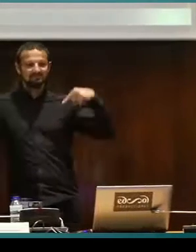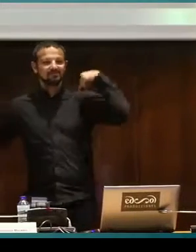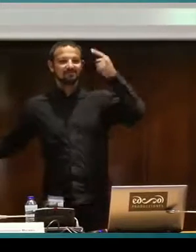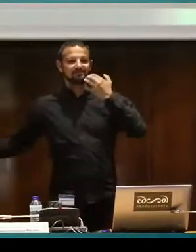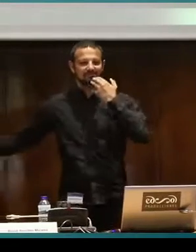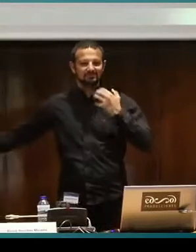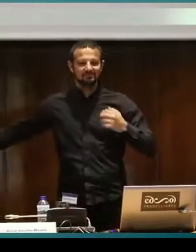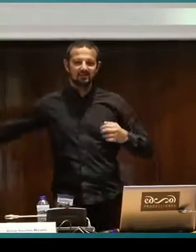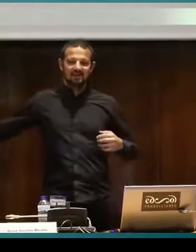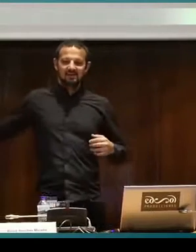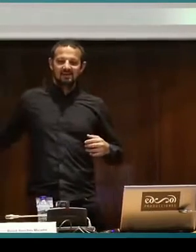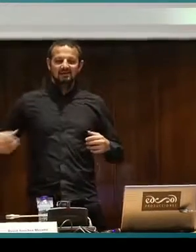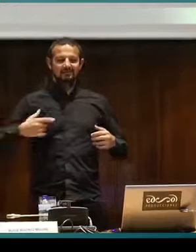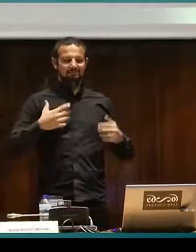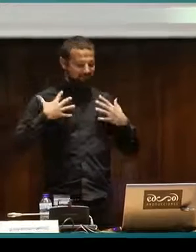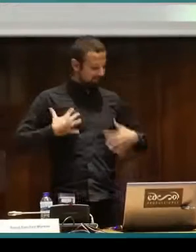Gracias.